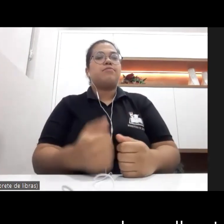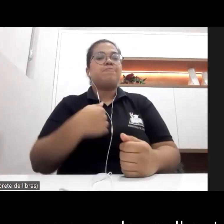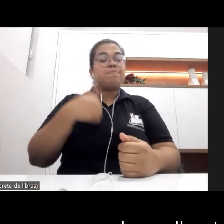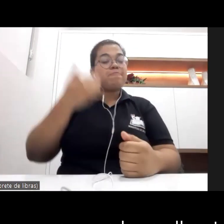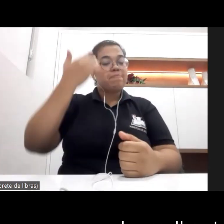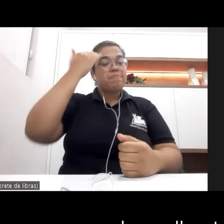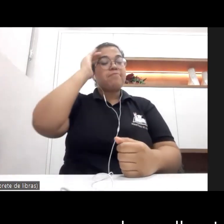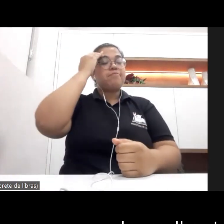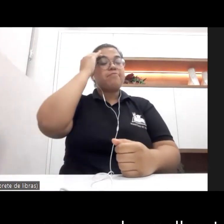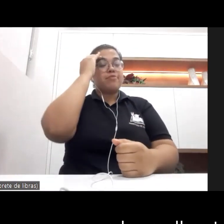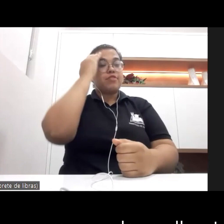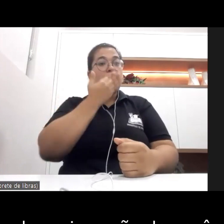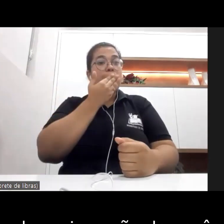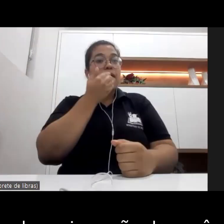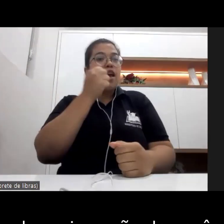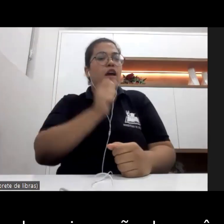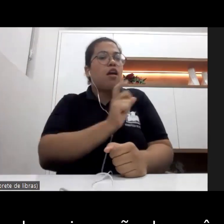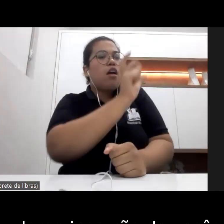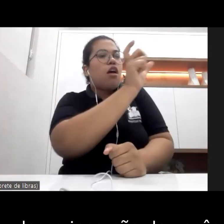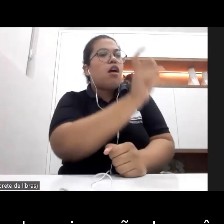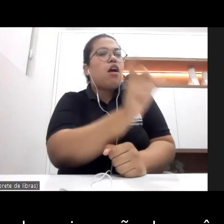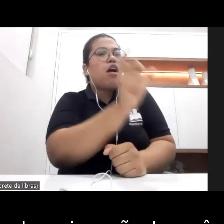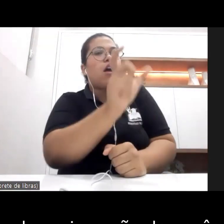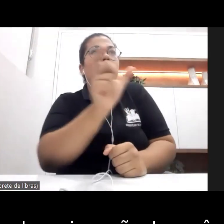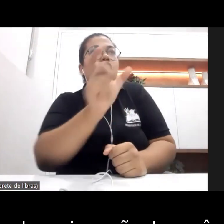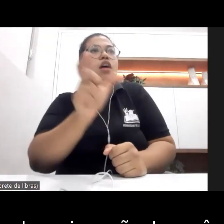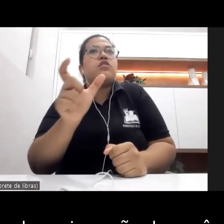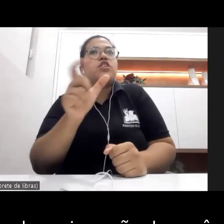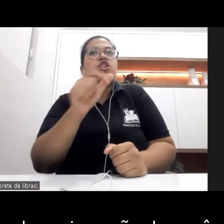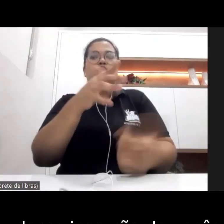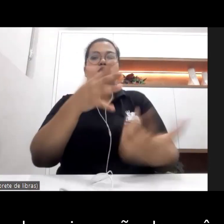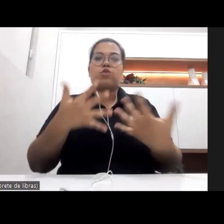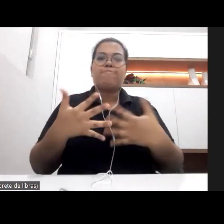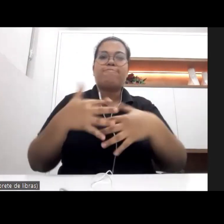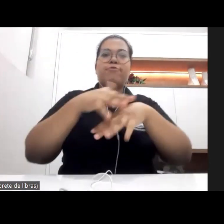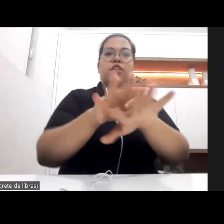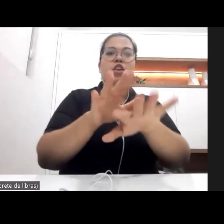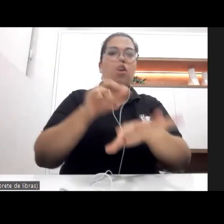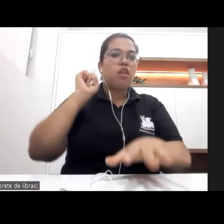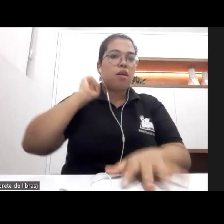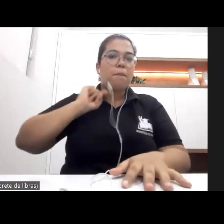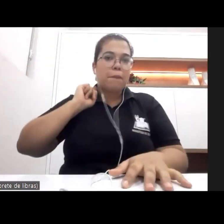também as particularidades dessa inserção de vocês aí no Estado de Minas Gerais.